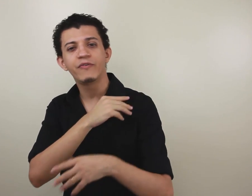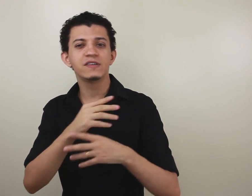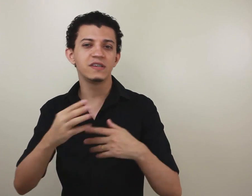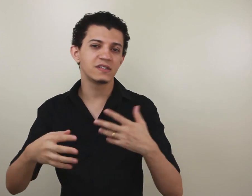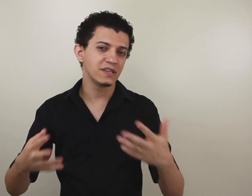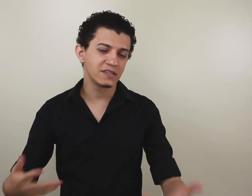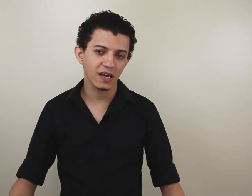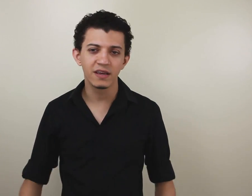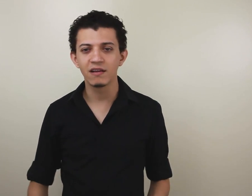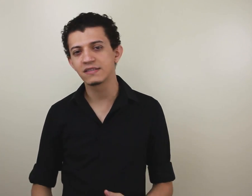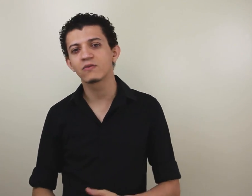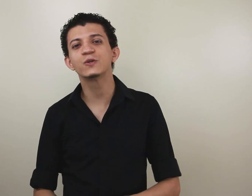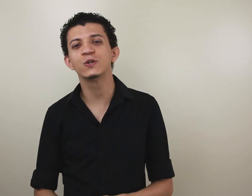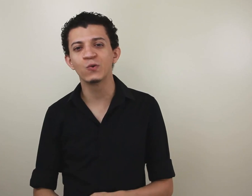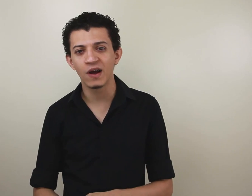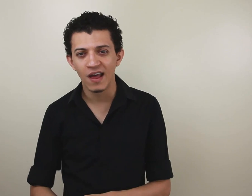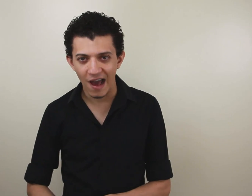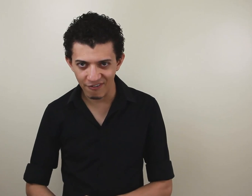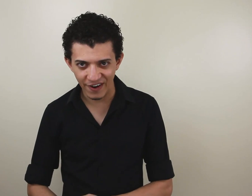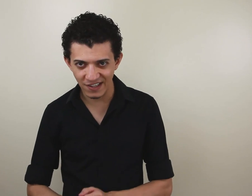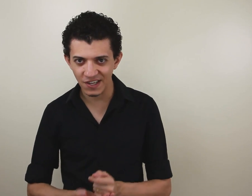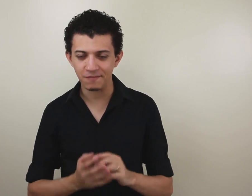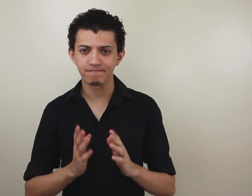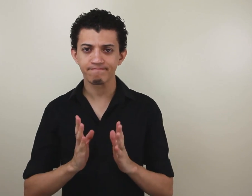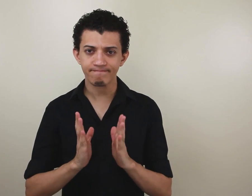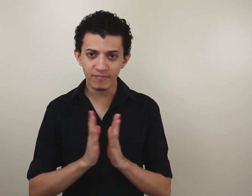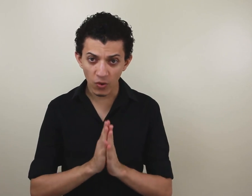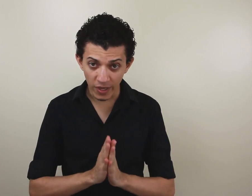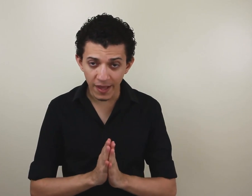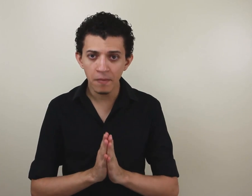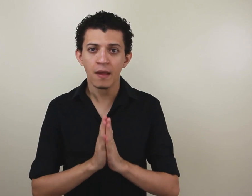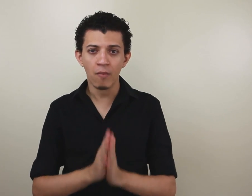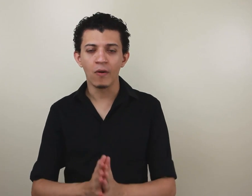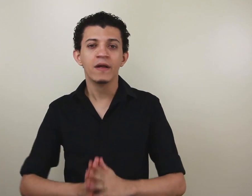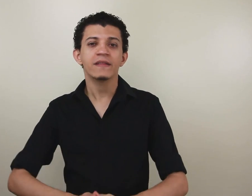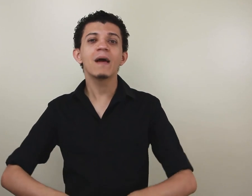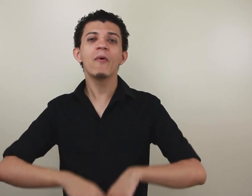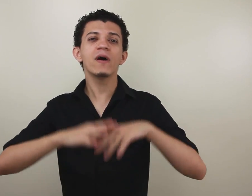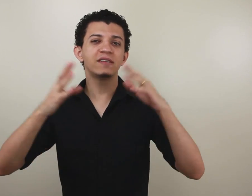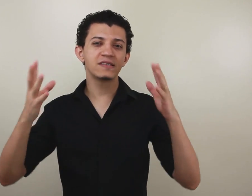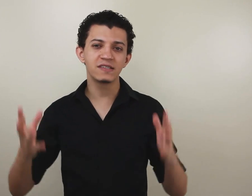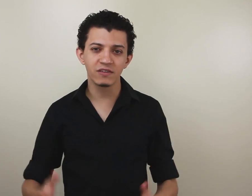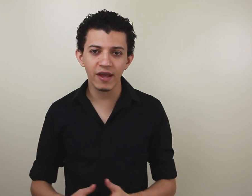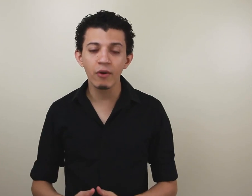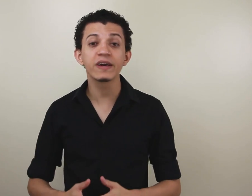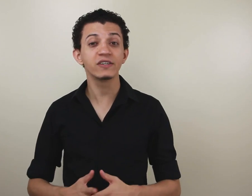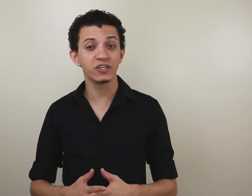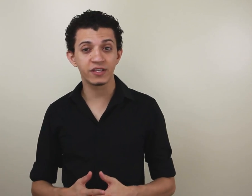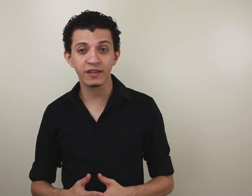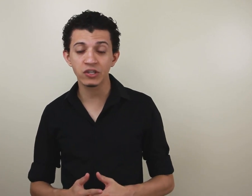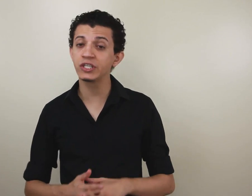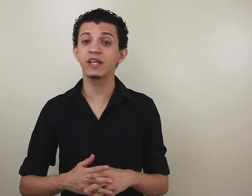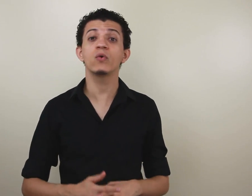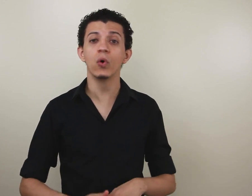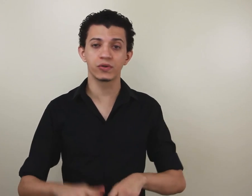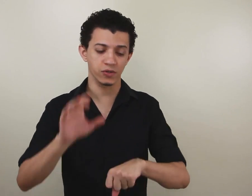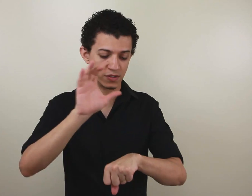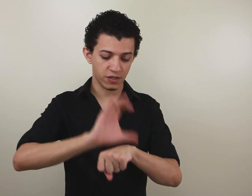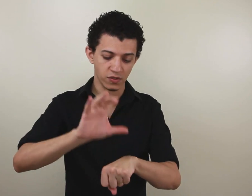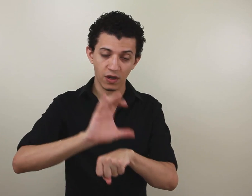fiz isso e isso e aquilo. Aí você continua a frase aí. Ok? Bom, depois desse ensino aí, que a gente tem? Então, a gente tem cursos. Então, o